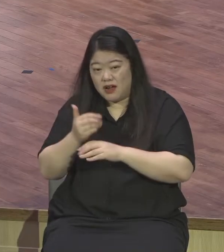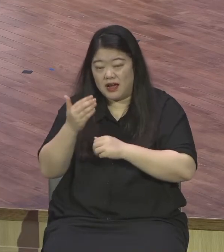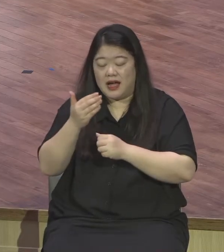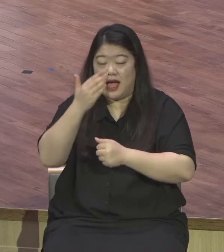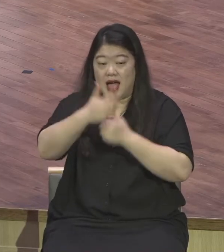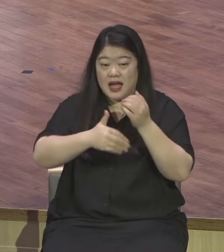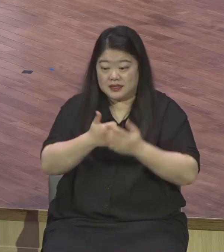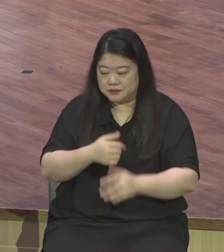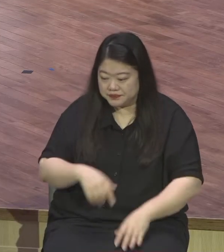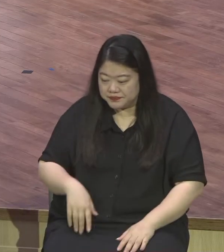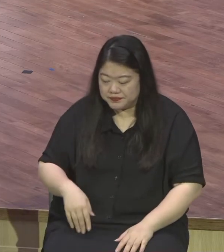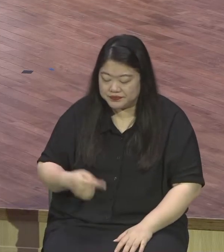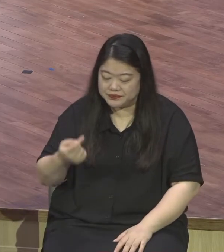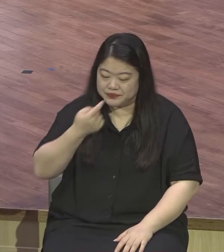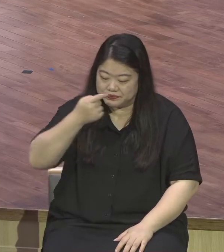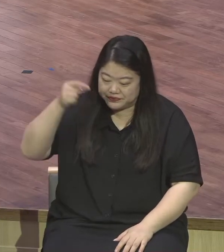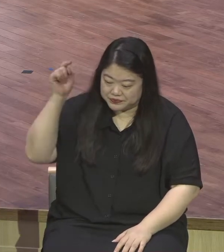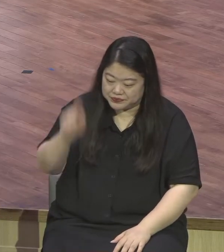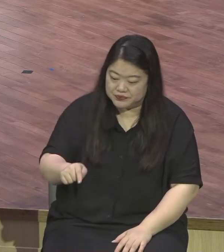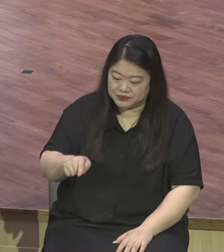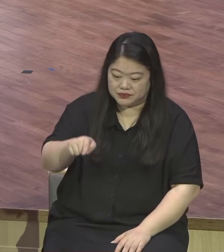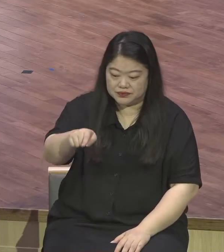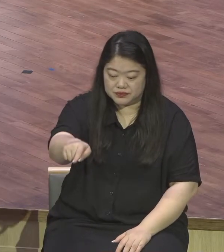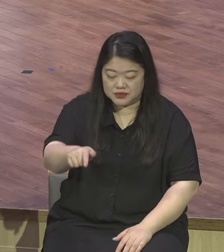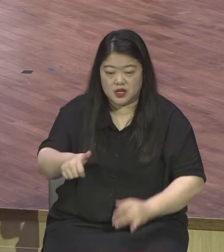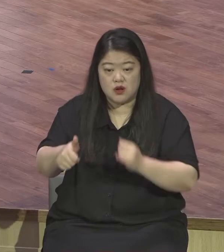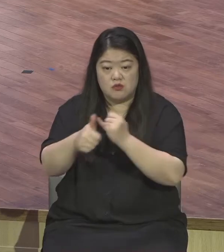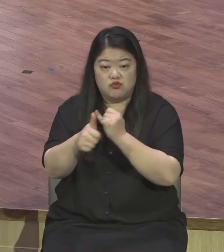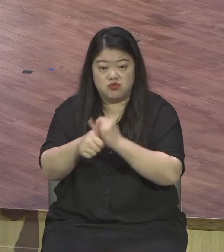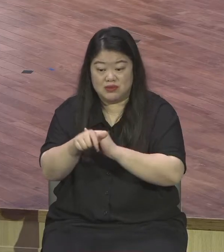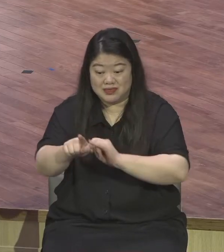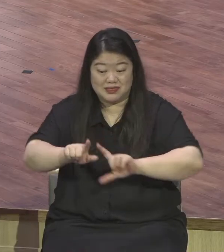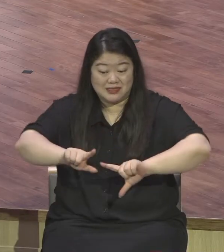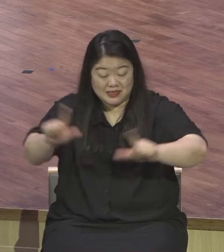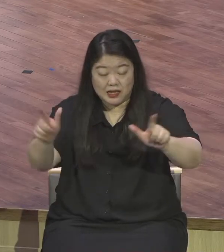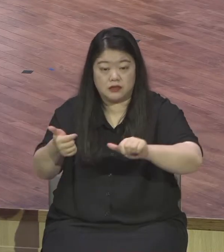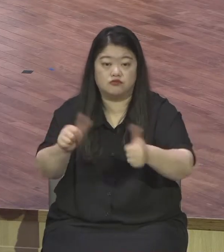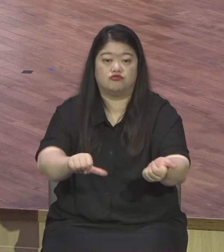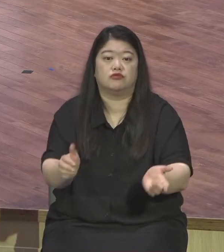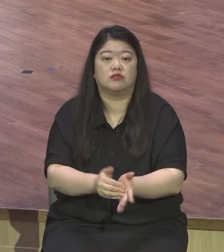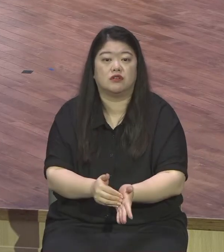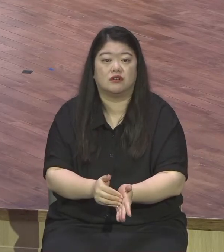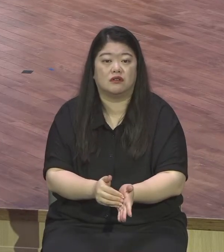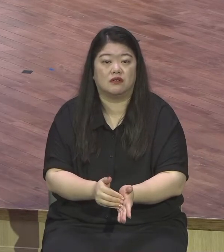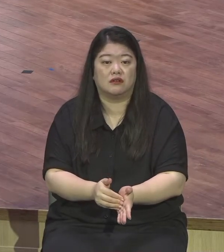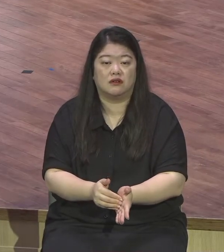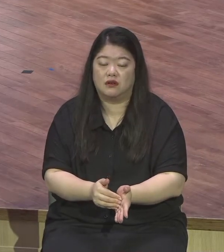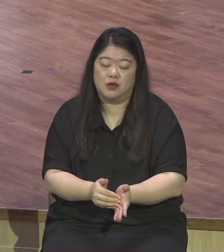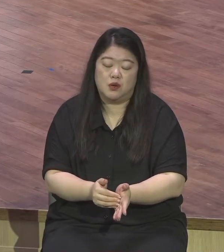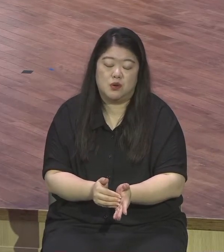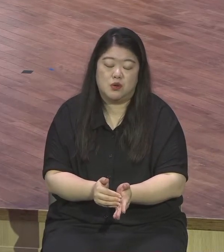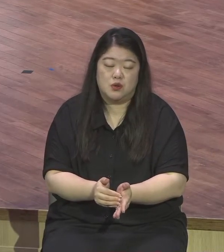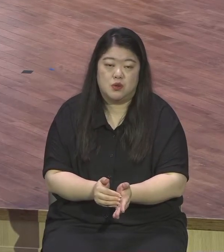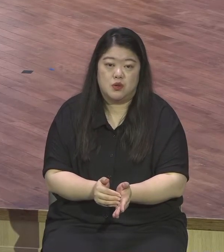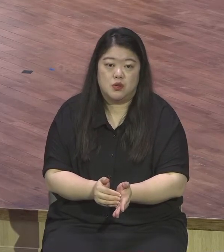하나님 받으신 게 아니거든 자기 동기 가지고 자기 생각 아무 관심이 없어요 정말